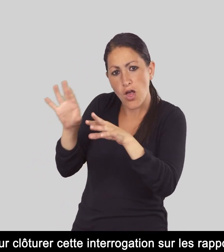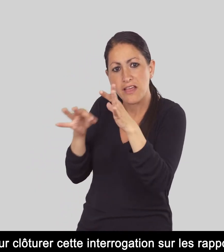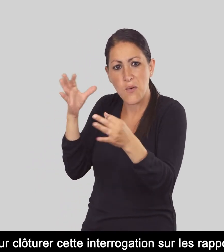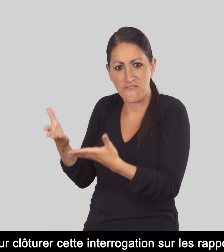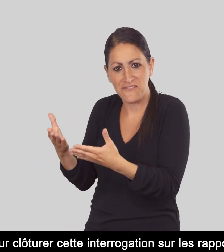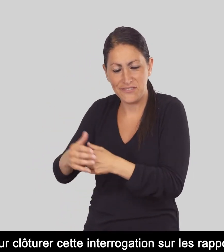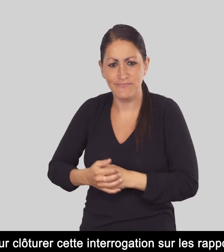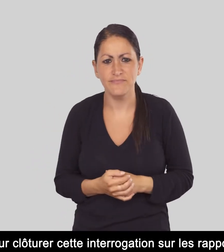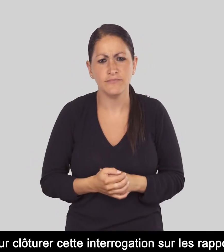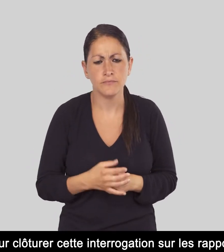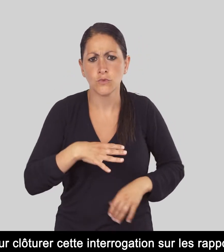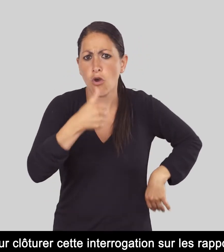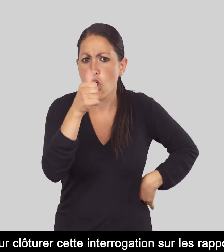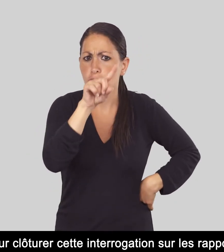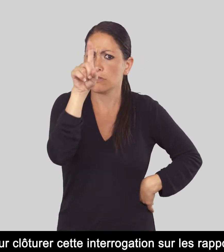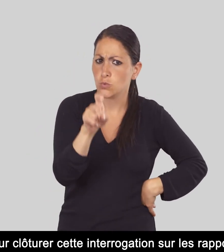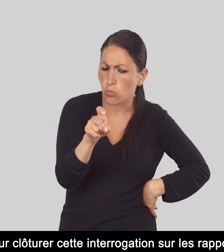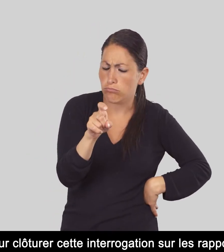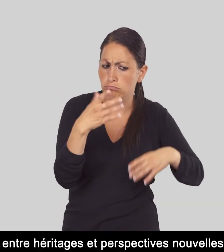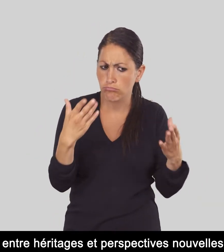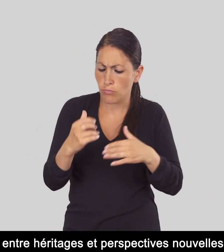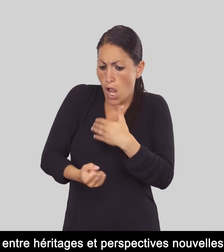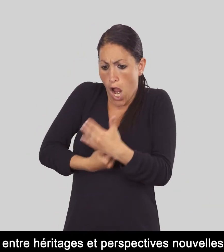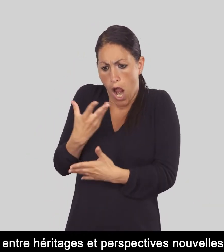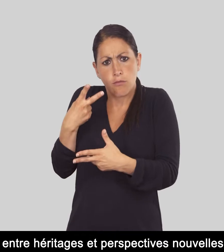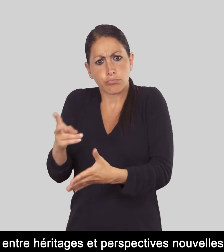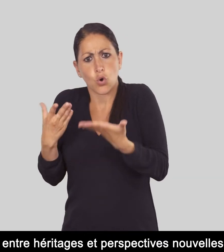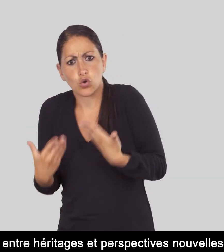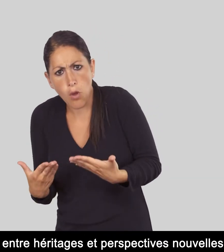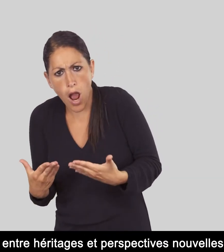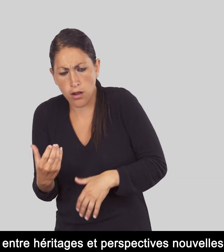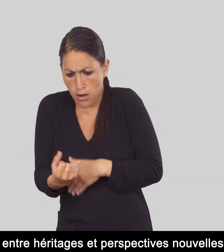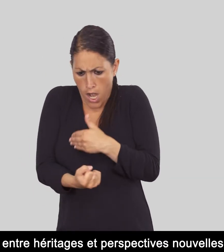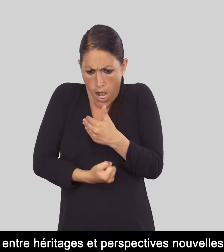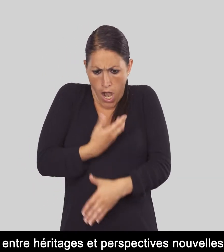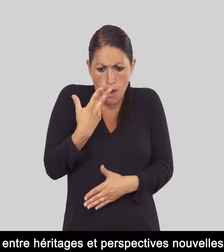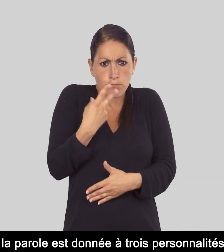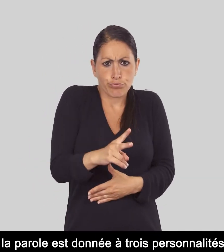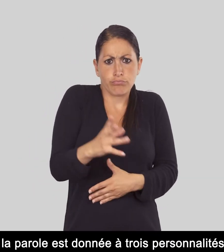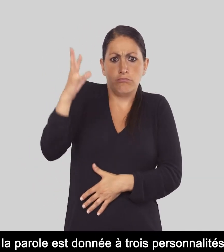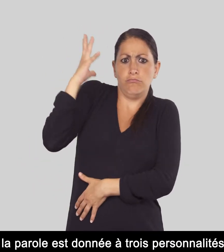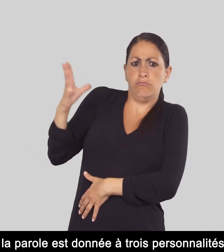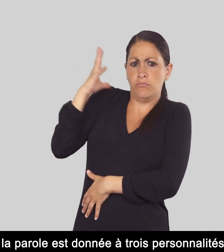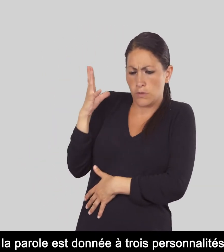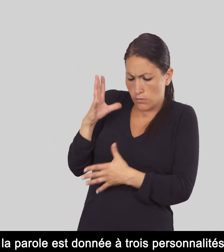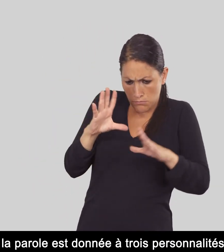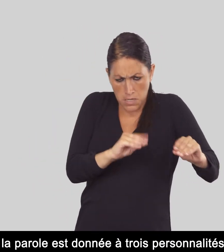Pour clôturer cette interrogation sur les rapports entre héritage et perspectives nouvelles, la parole est donnée à trois